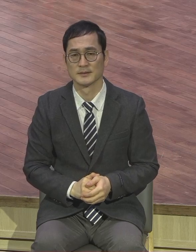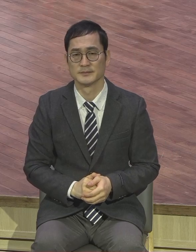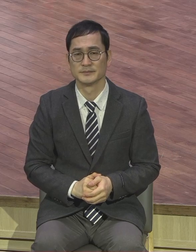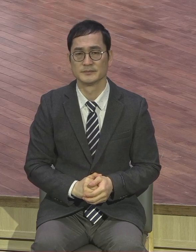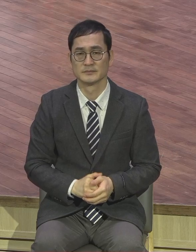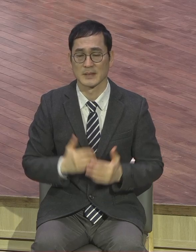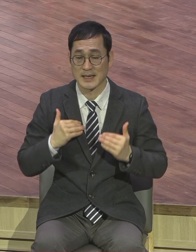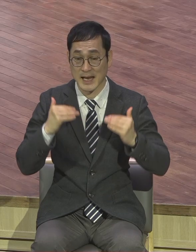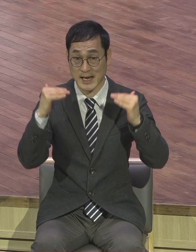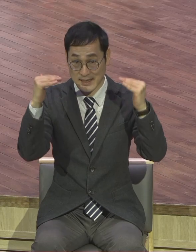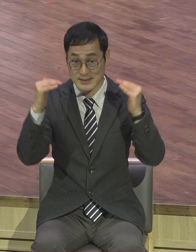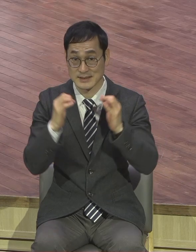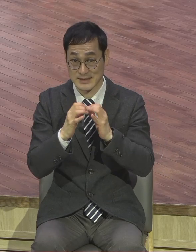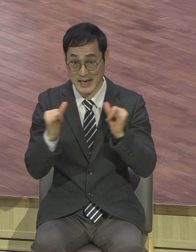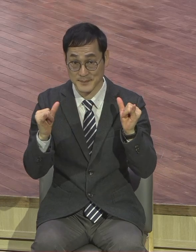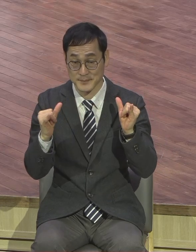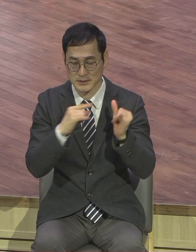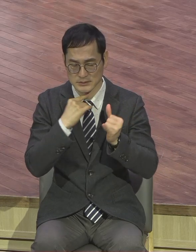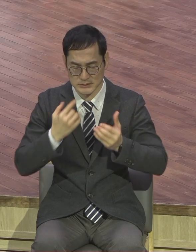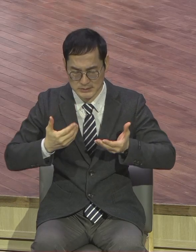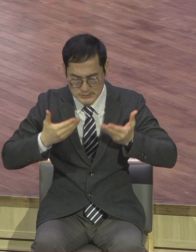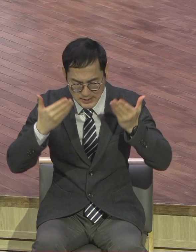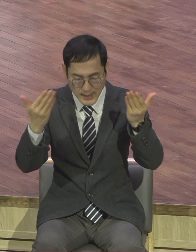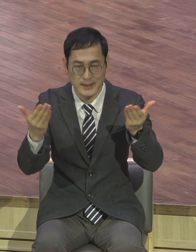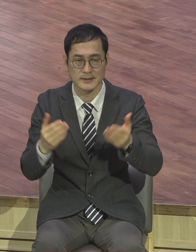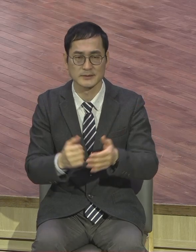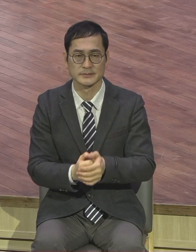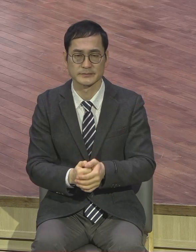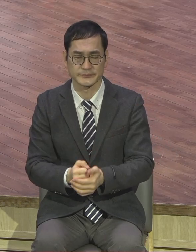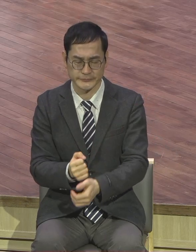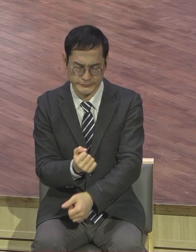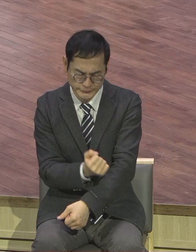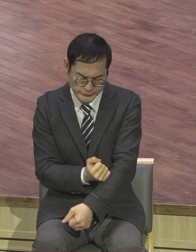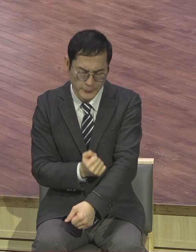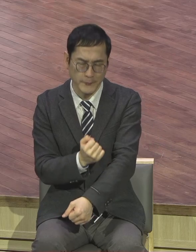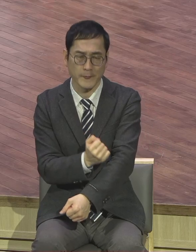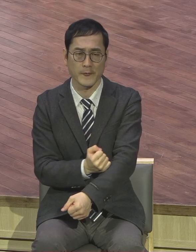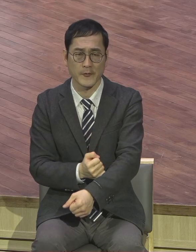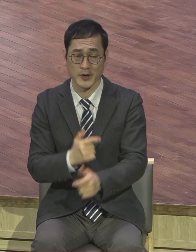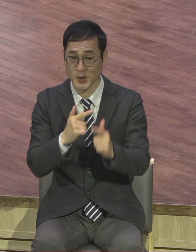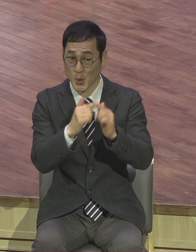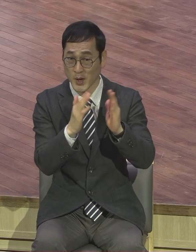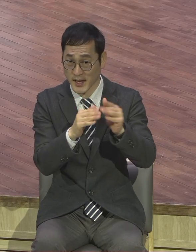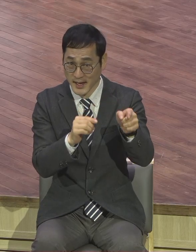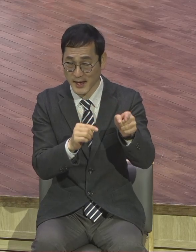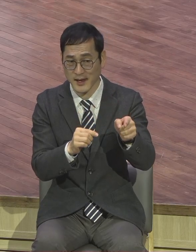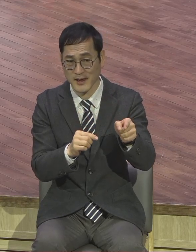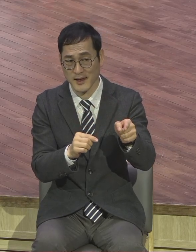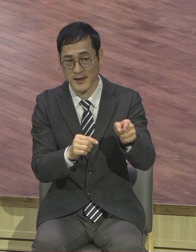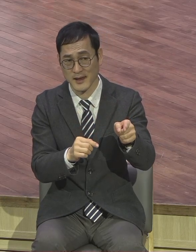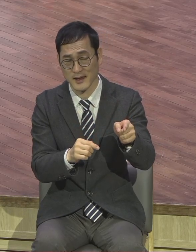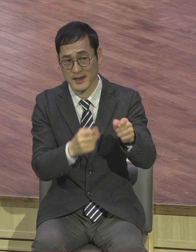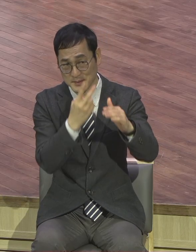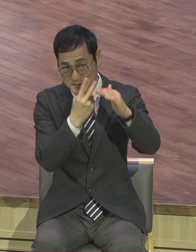생을 겁니다. 끊임없이 복음 따라갑니다. 교회 따라갑니다. 목사 따라갑니다. 끊임없이